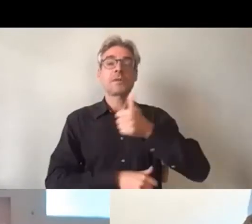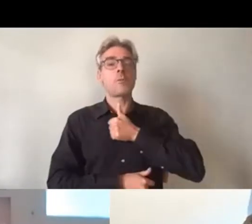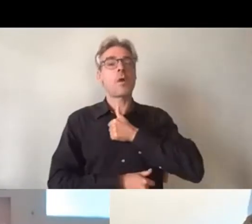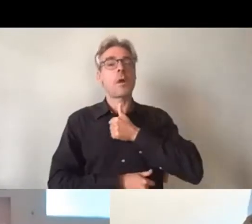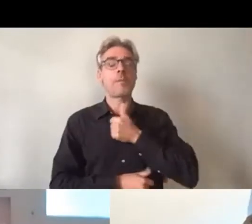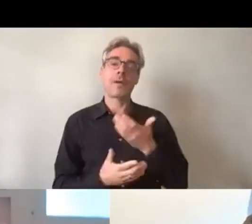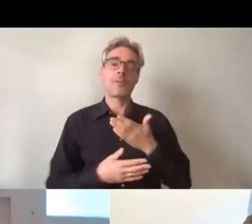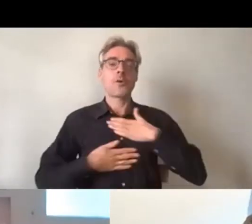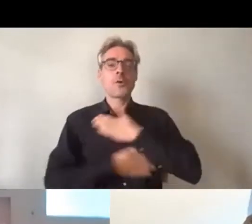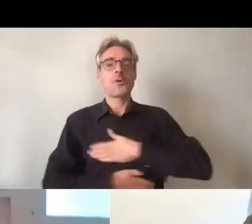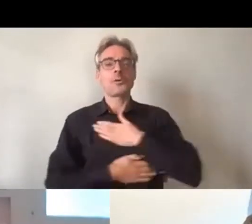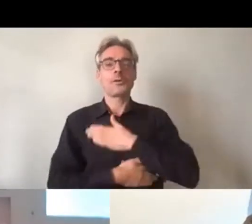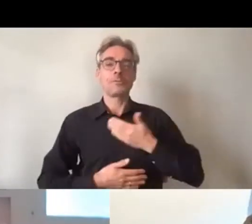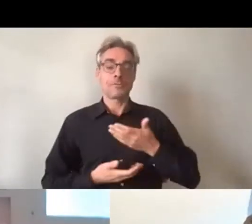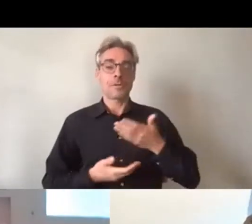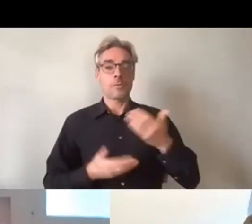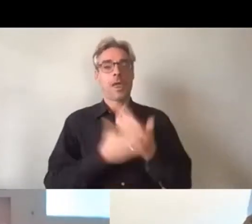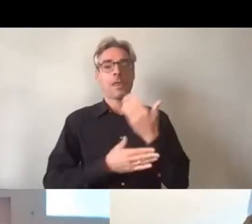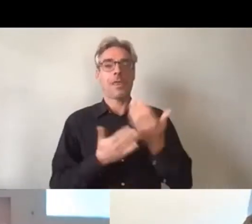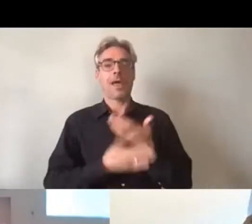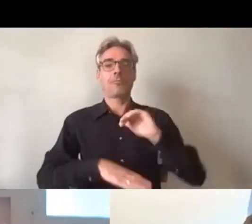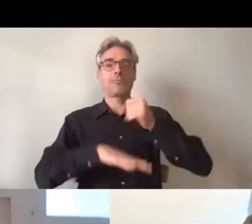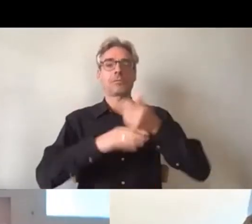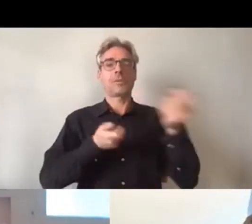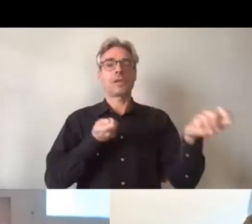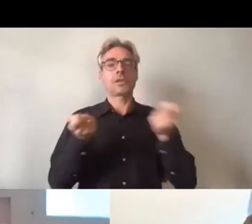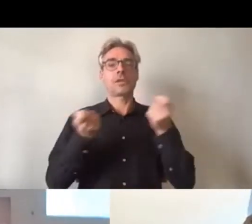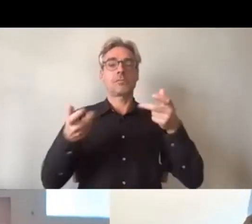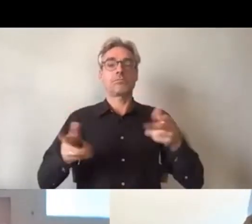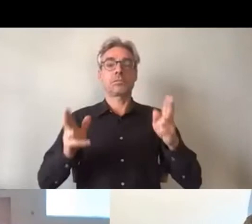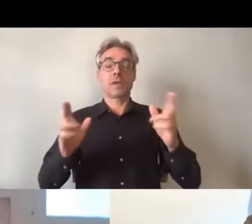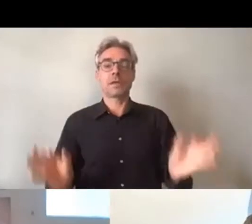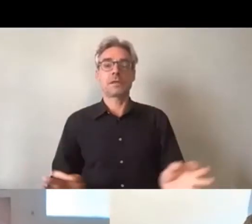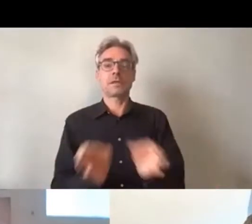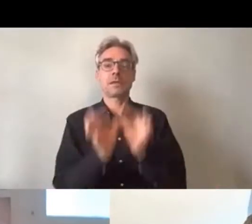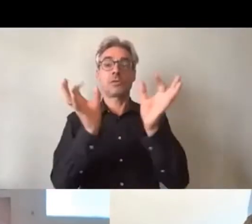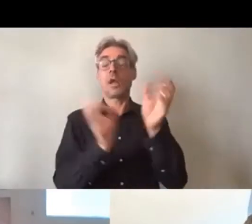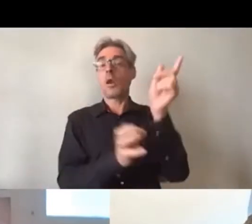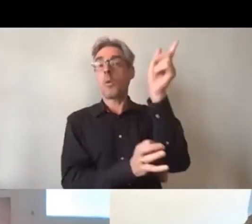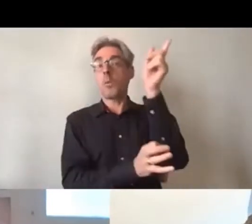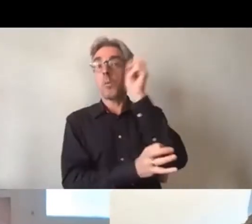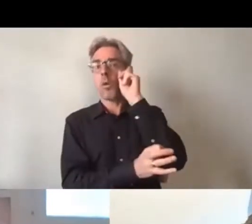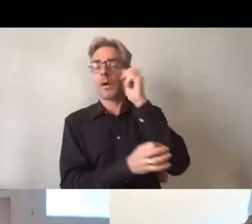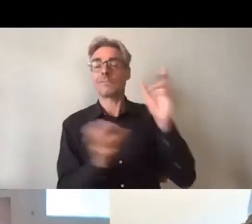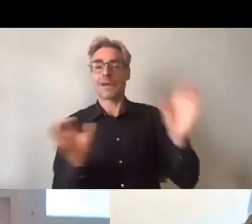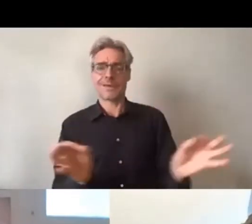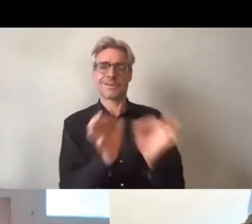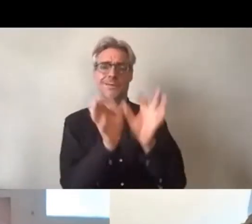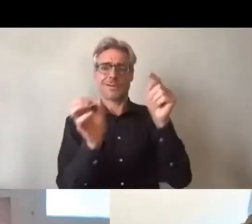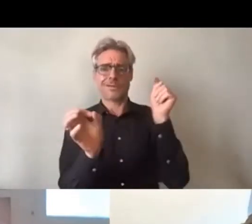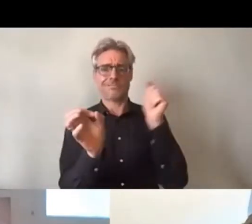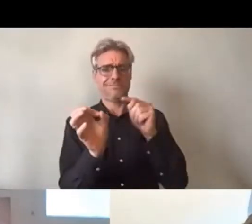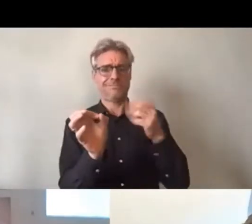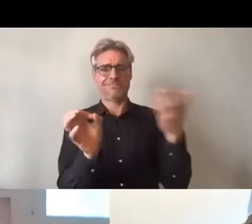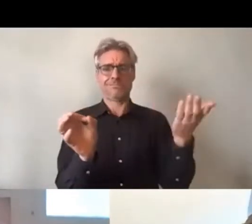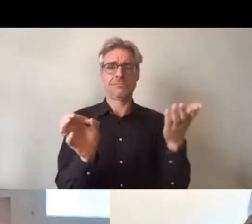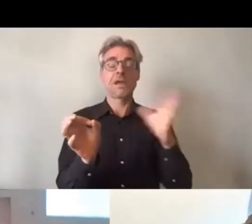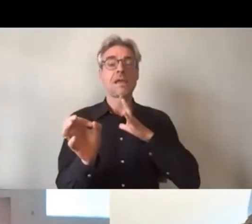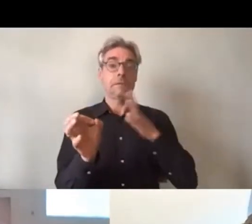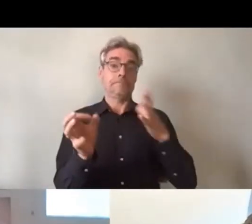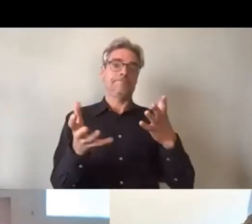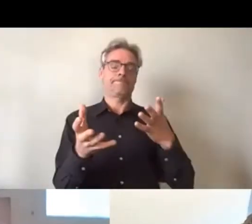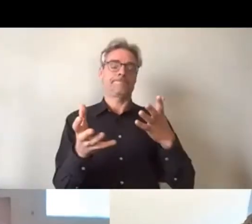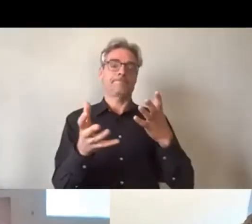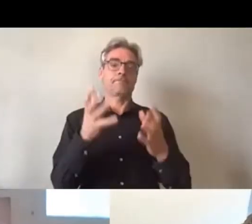ce matin d'animer cette séquence exceptionnelle, puisqu'elle est exceptionnelle à plus d'un titre. C exceptionnel parce qu'elle scelle